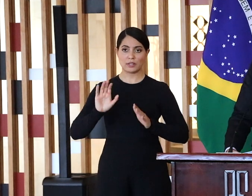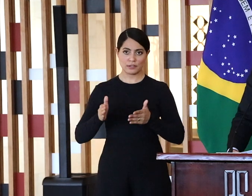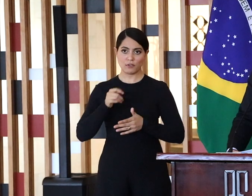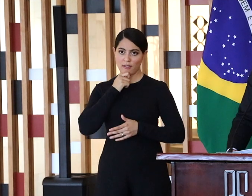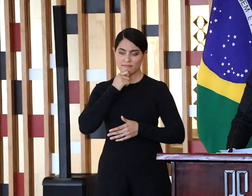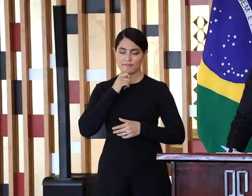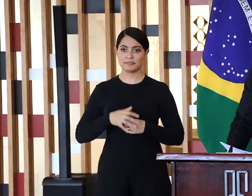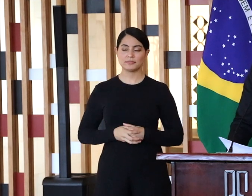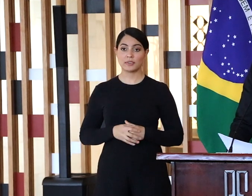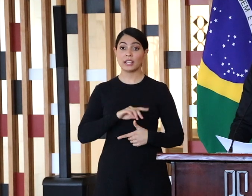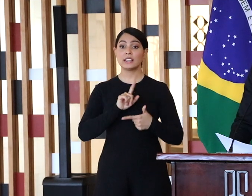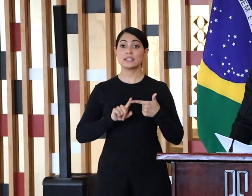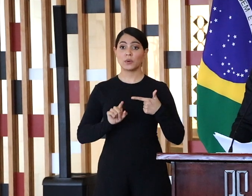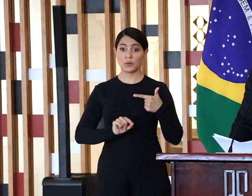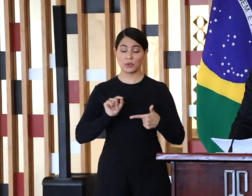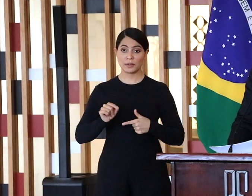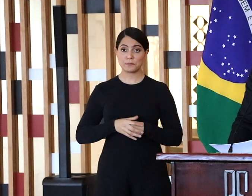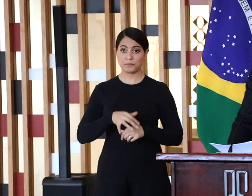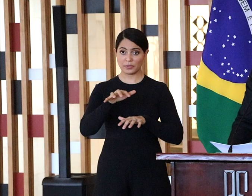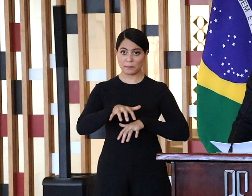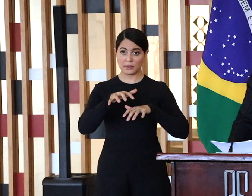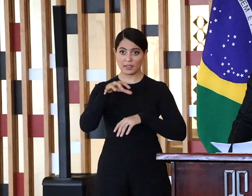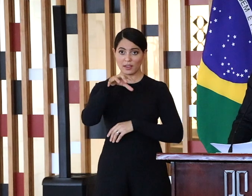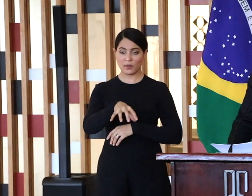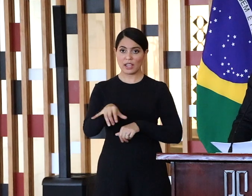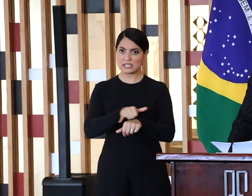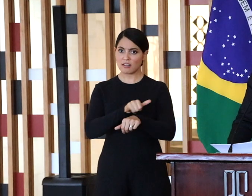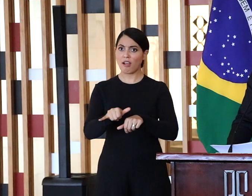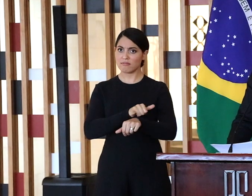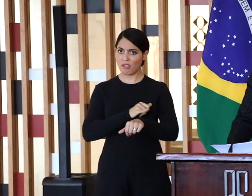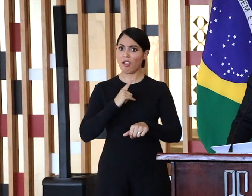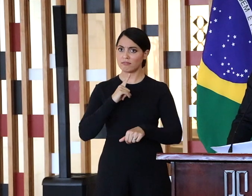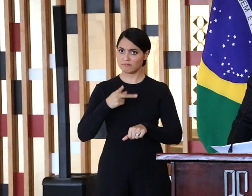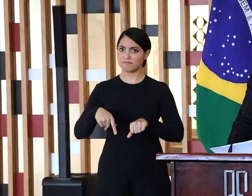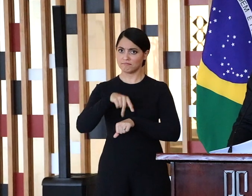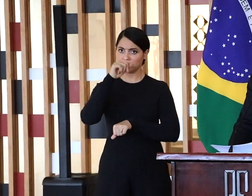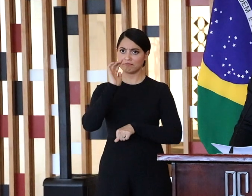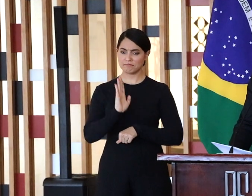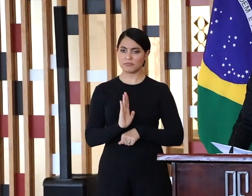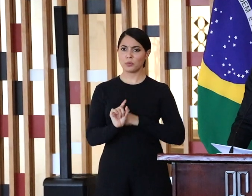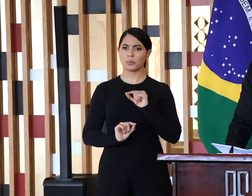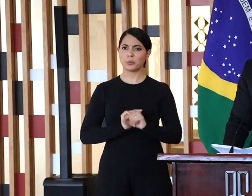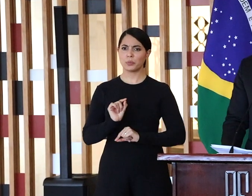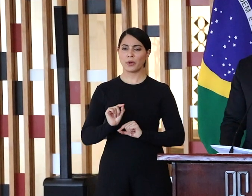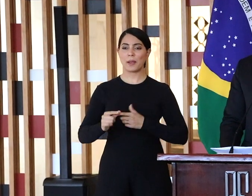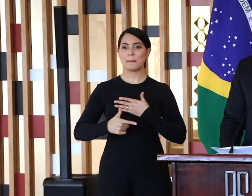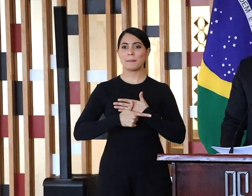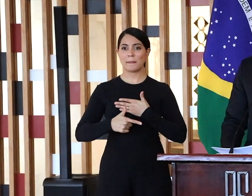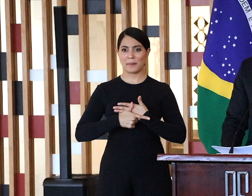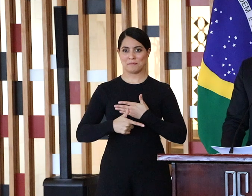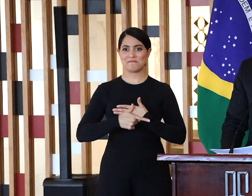deputada Grecia Elias, o setor mineral ele é estratégico para o nosso país notadamente quando se tem em vista o papel dos chamados minerais